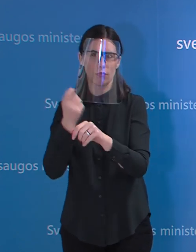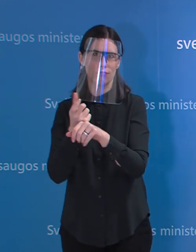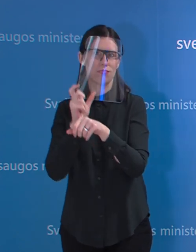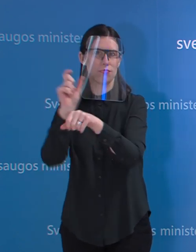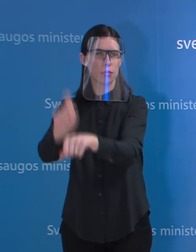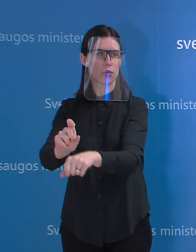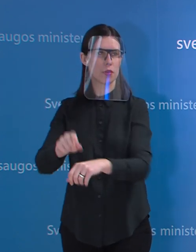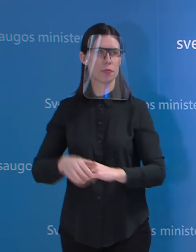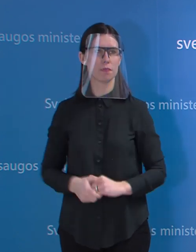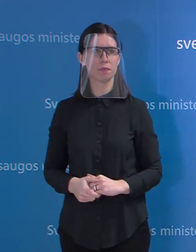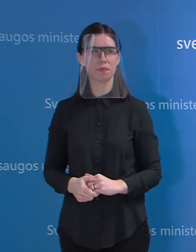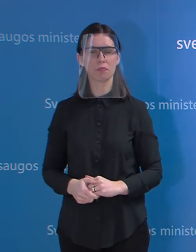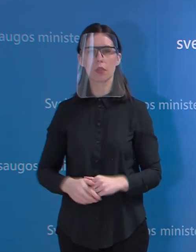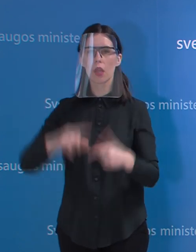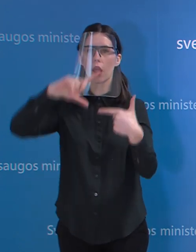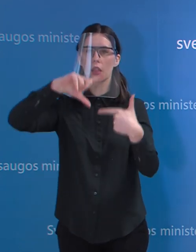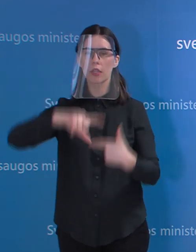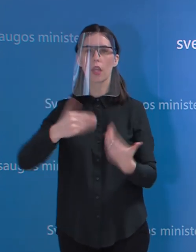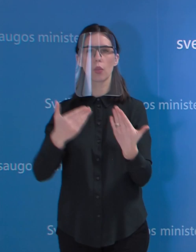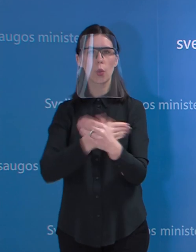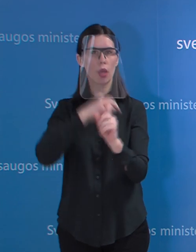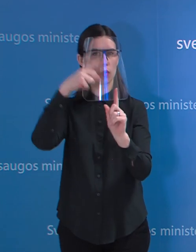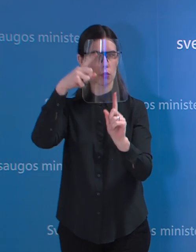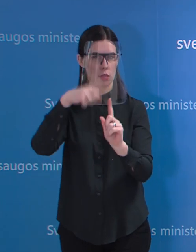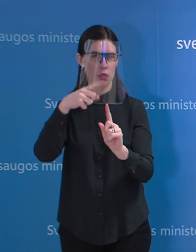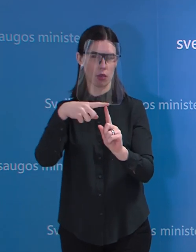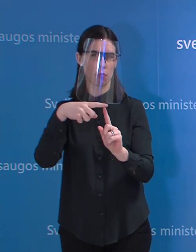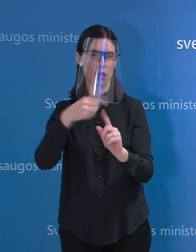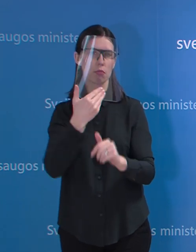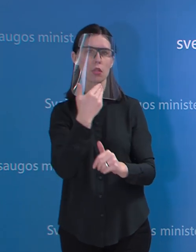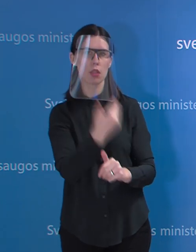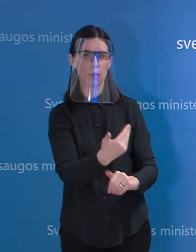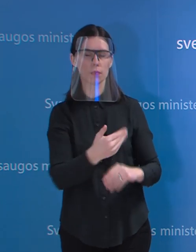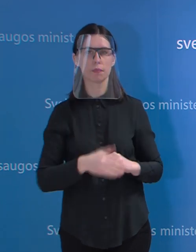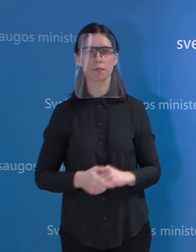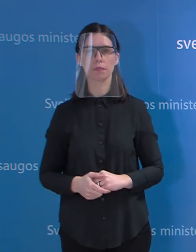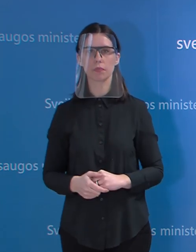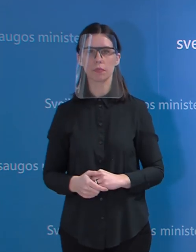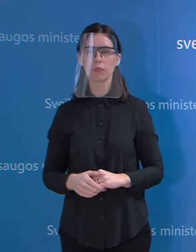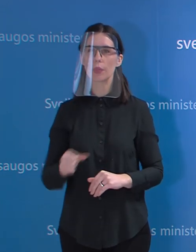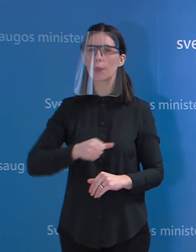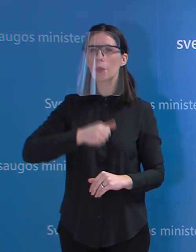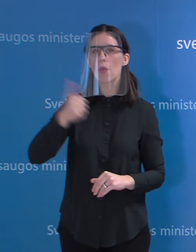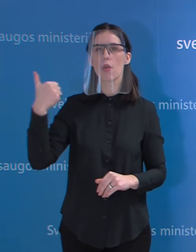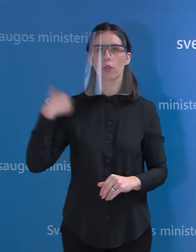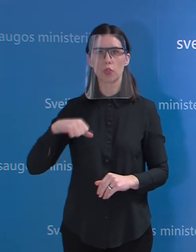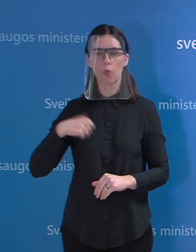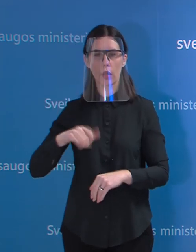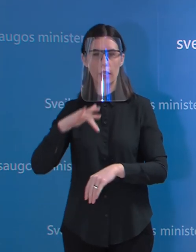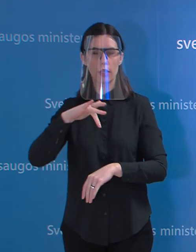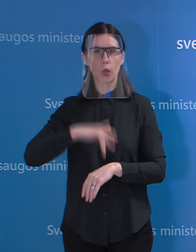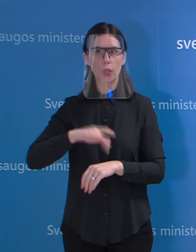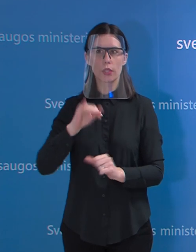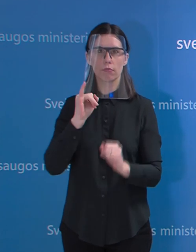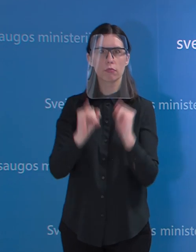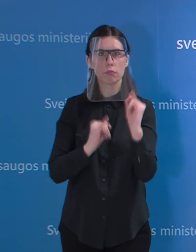LRT, LT naujienų portalas Laura Domavičiai neklausia. Jei vyresni žmonės pajutė simptomus skambina